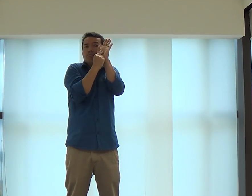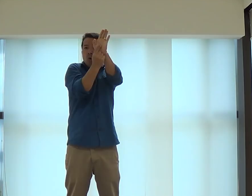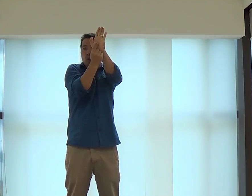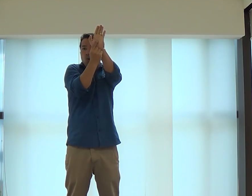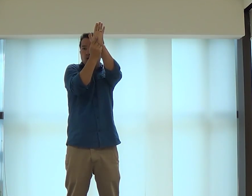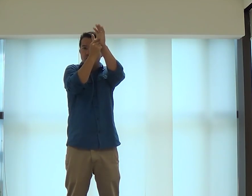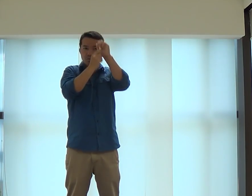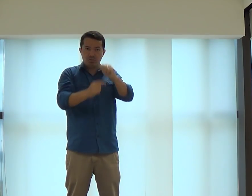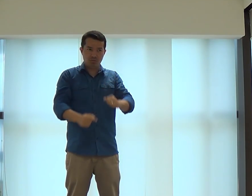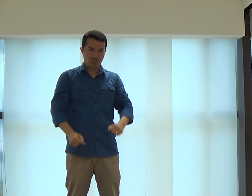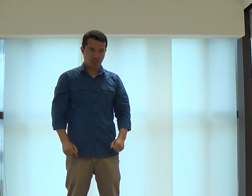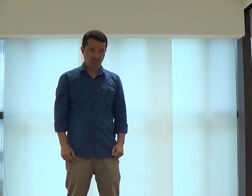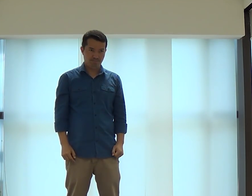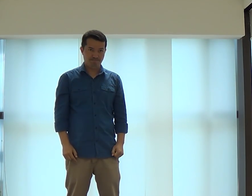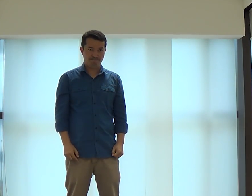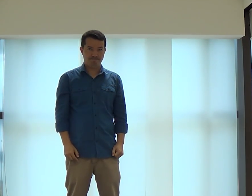estava escondido vai ser revelado.